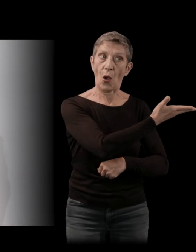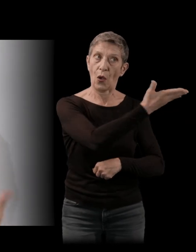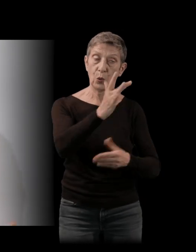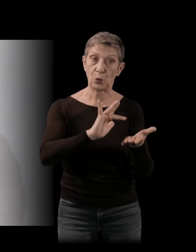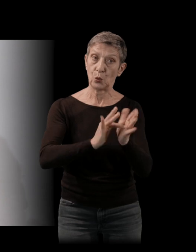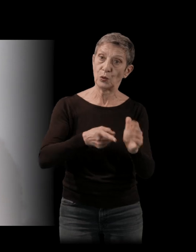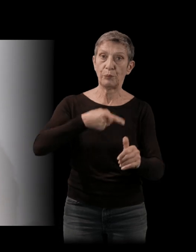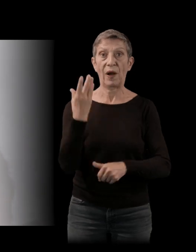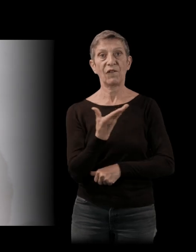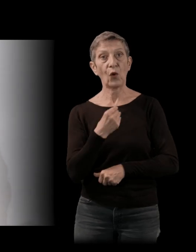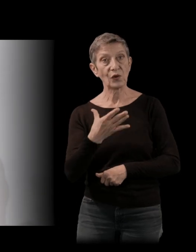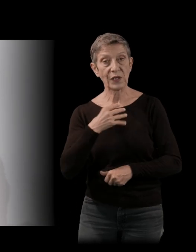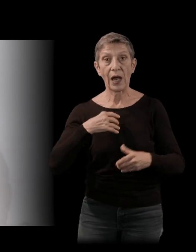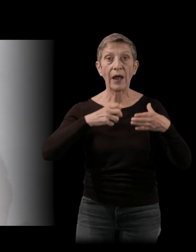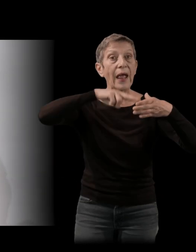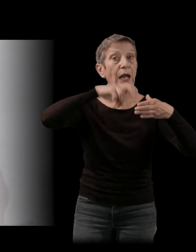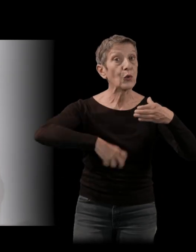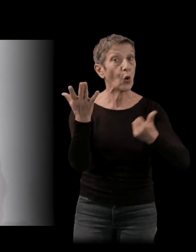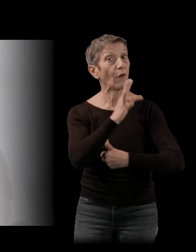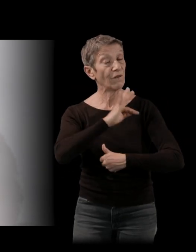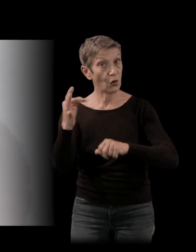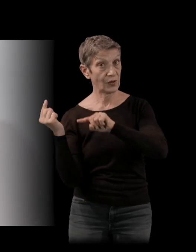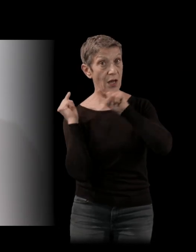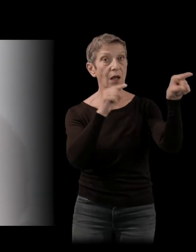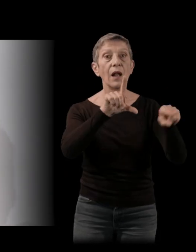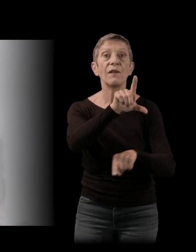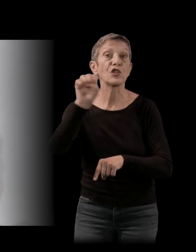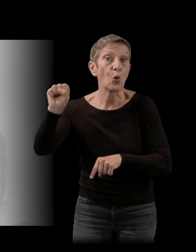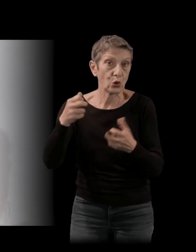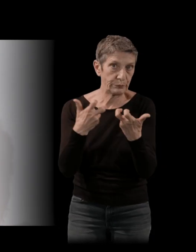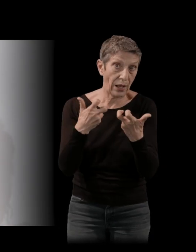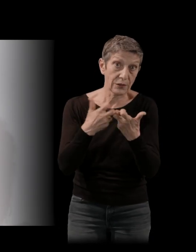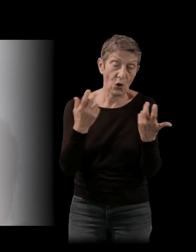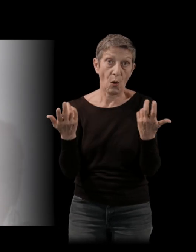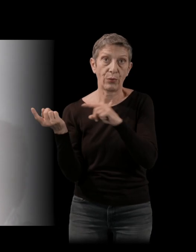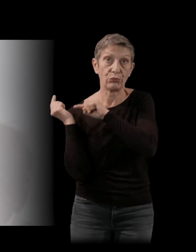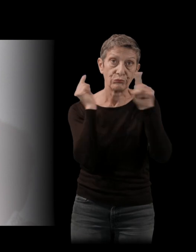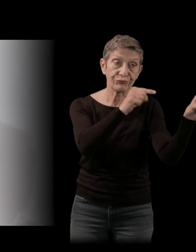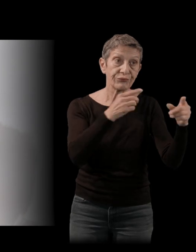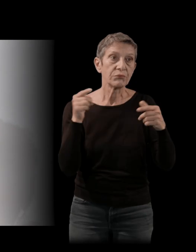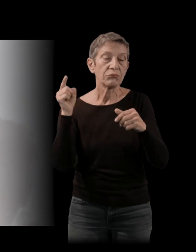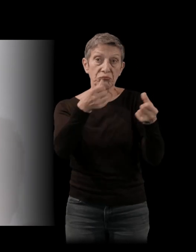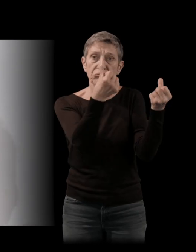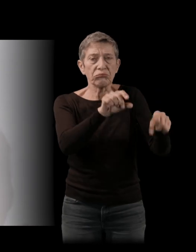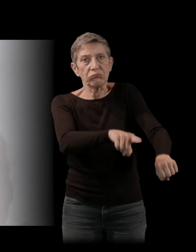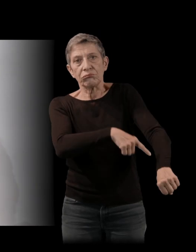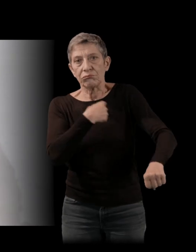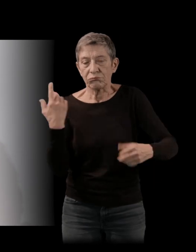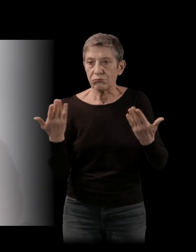beaucoup d'ethnologues français là-bas, à commencer par Lévi-Strauss, qui a passé beaucoup de temps là-bas dès les années 30.